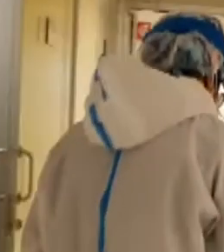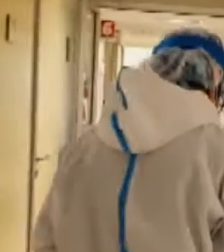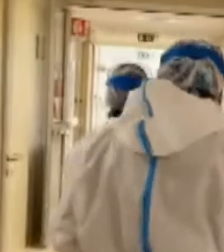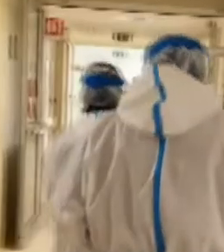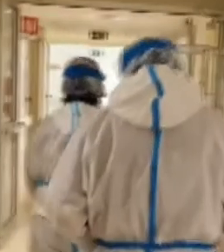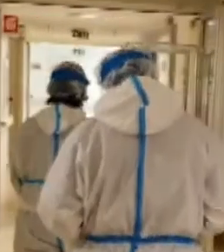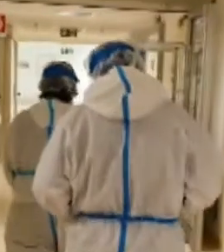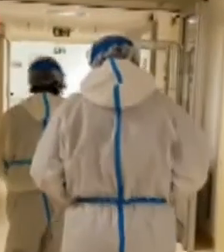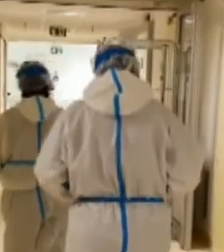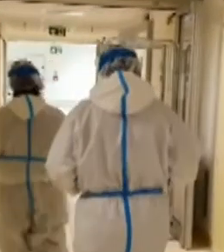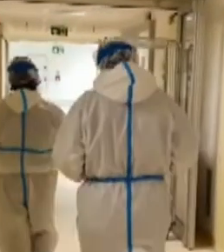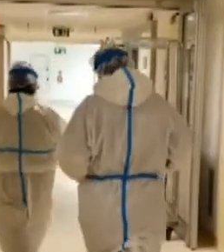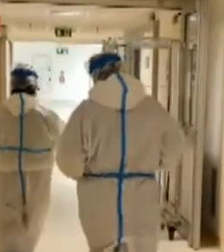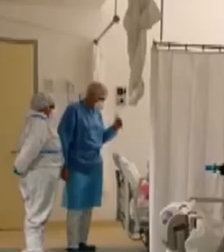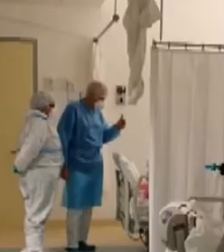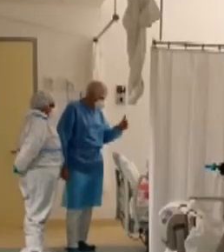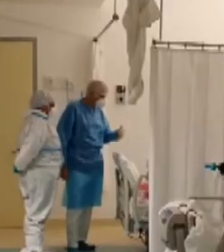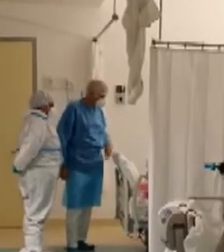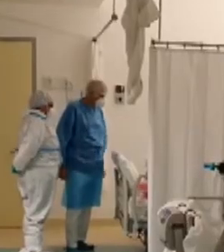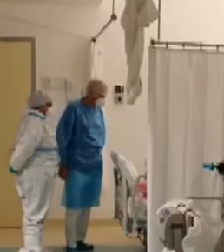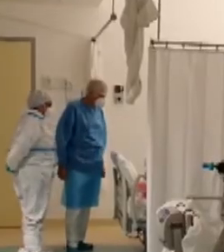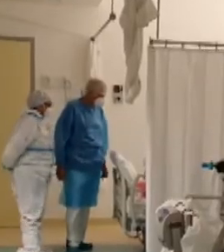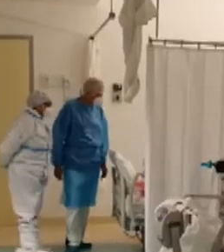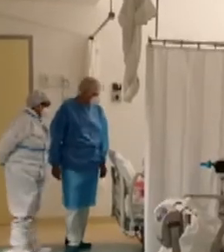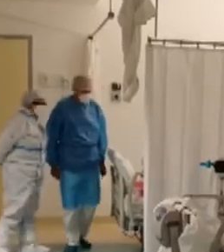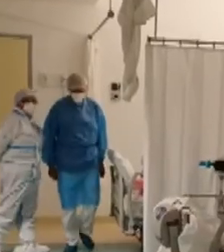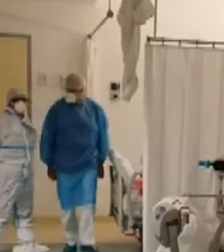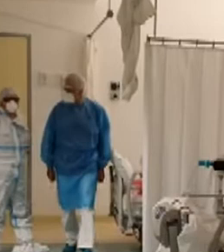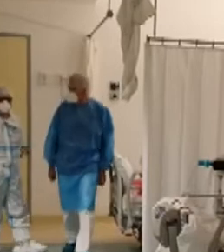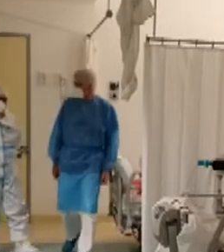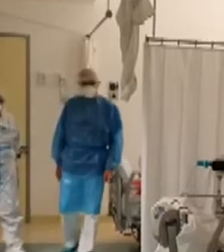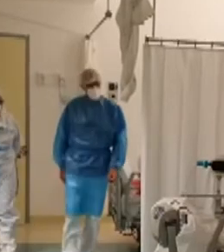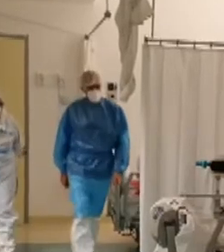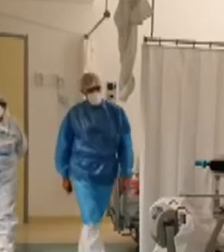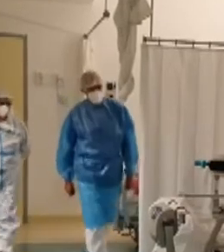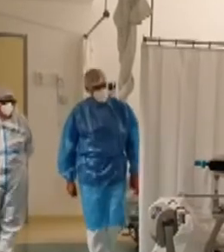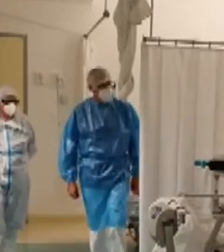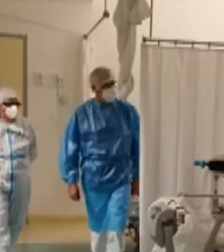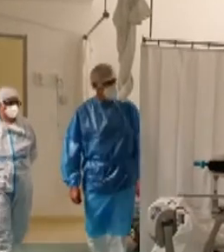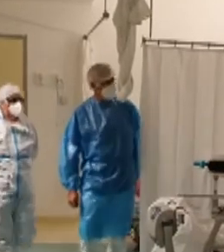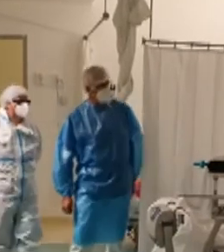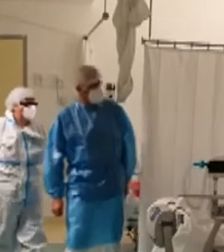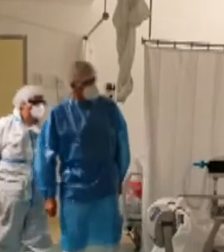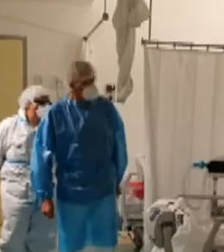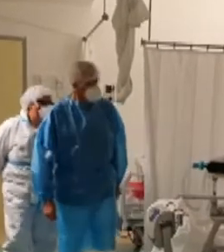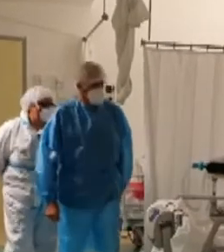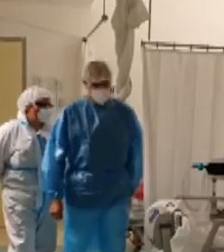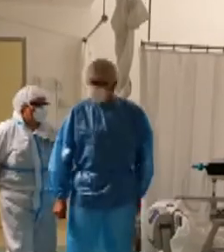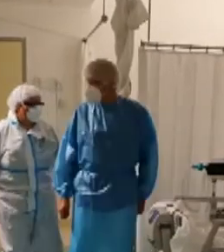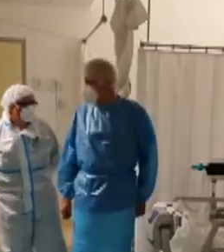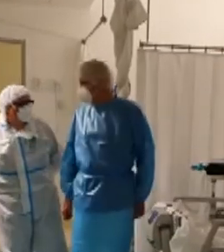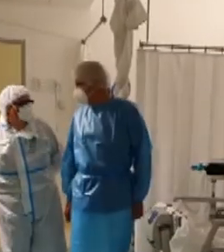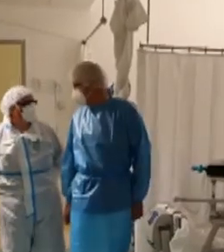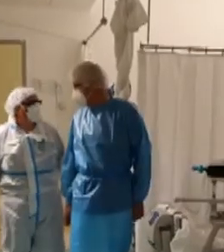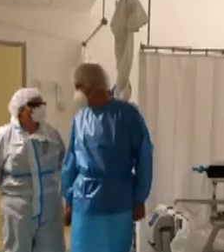spiega infine come l'età incida notevolmente sulla ripresa dei pazienti usciti dal tunnel delle terapie intensive. L